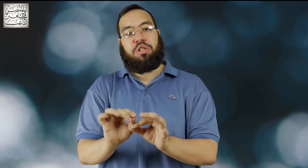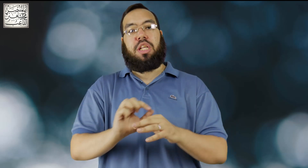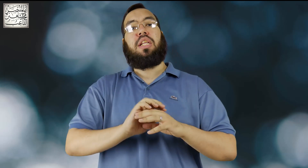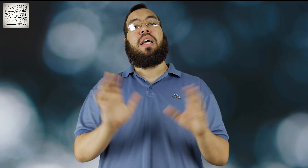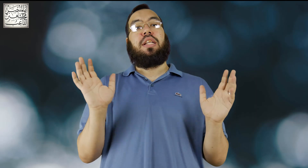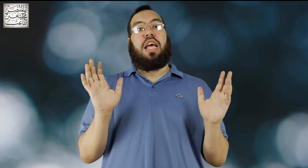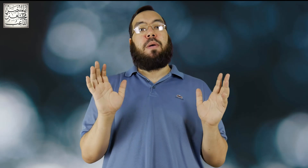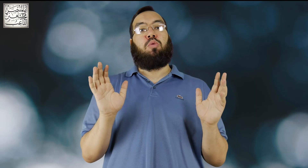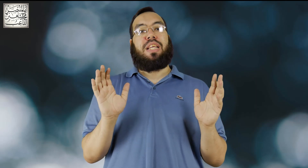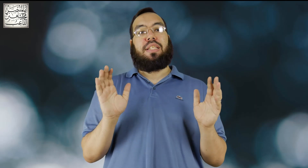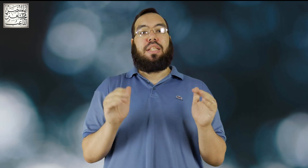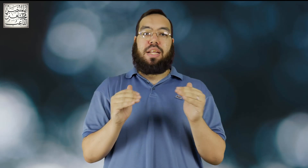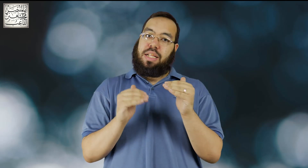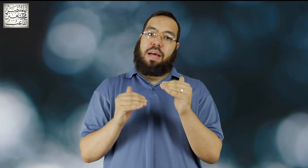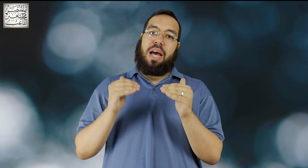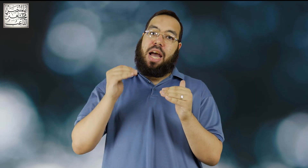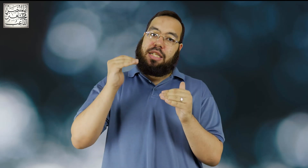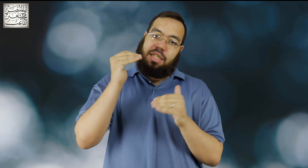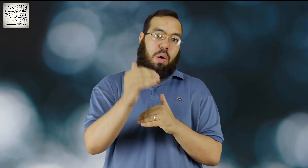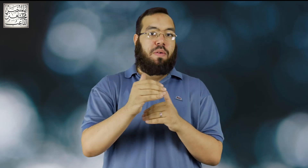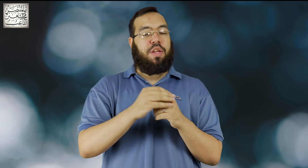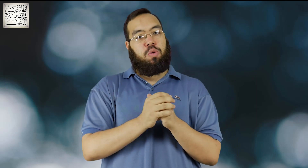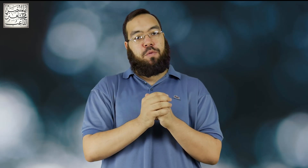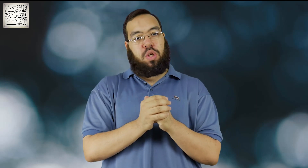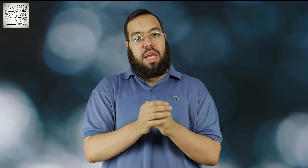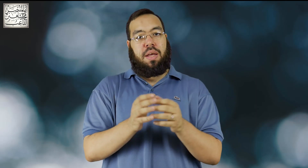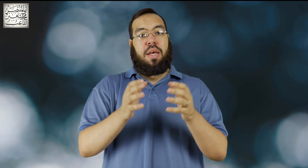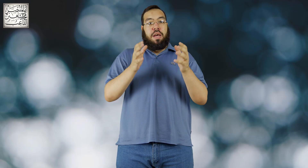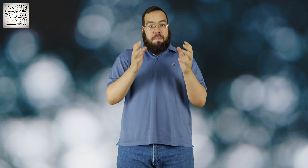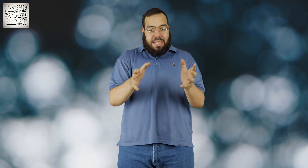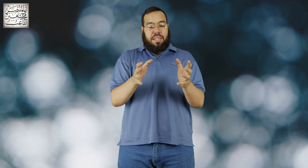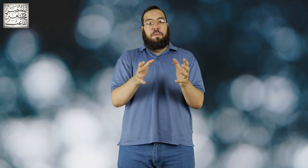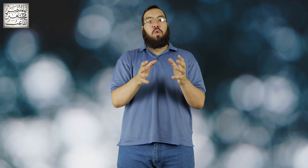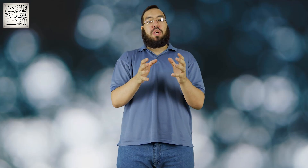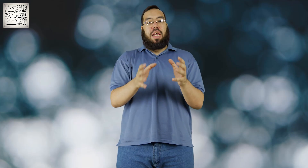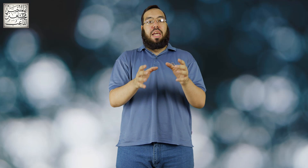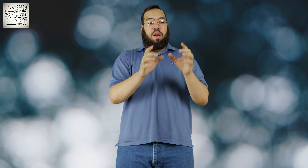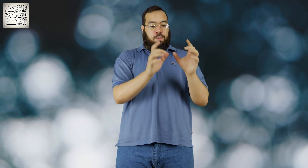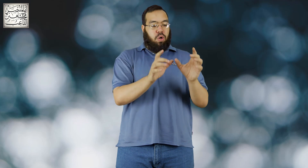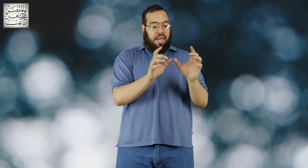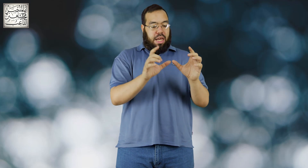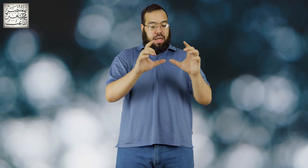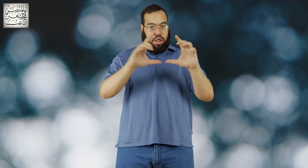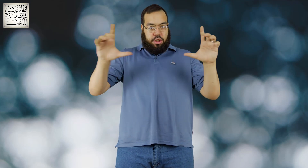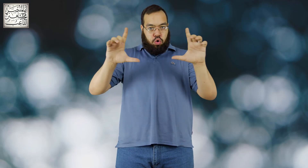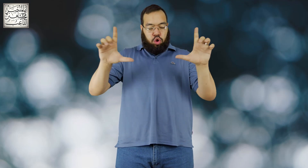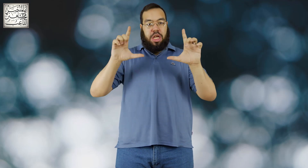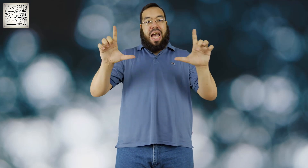وعشرين ده يبقى ممتاز جدا انت باع عايز تصور فيديو بفور كي مثل الفور كي الفور كي ريزيليوشن